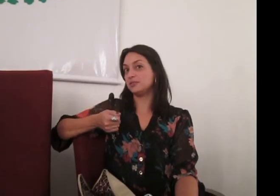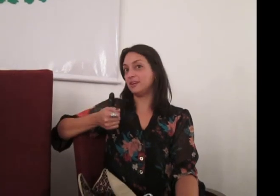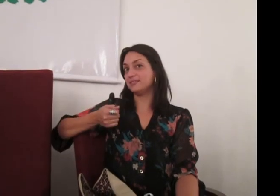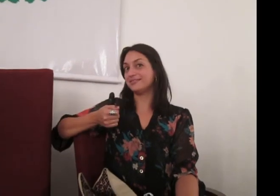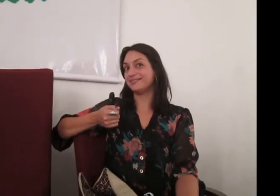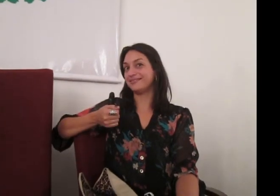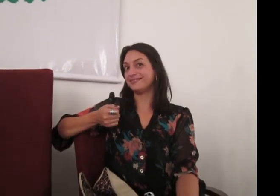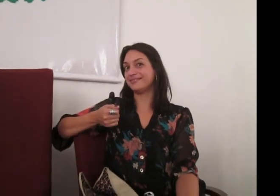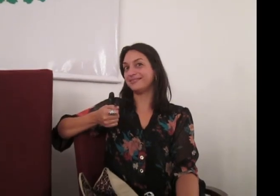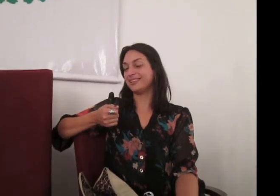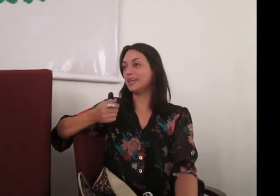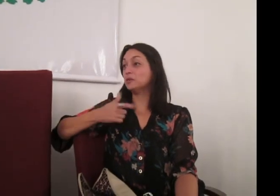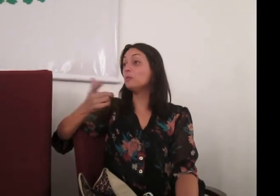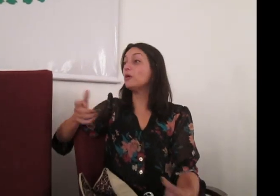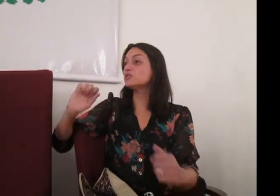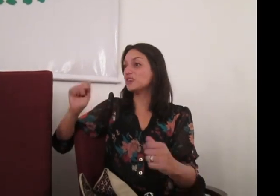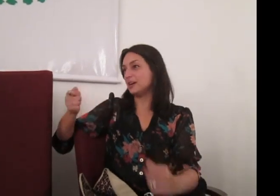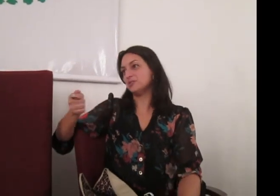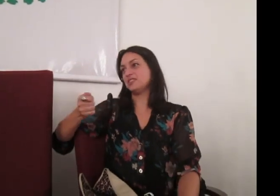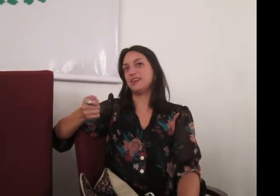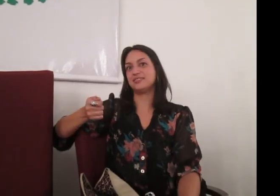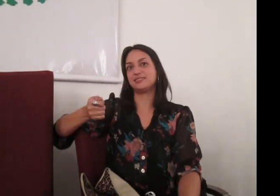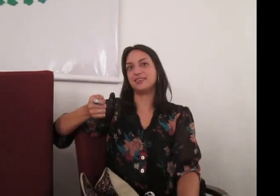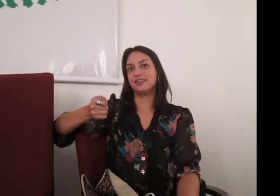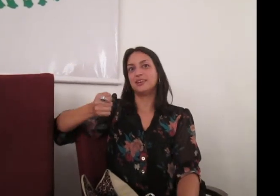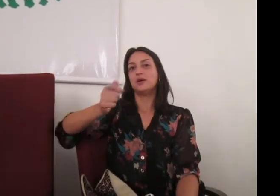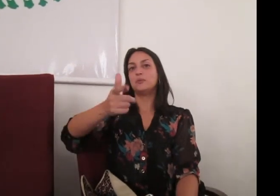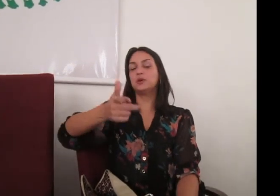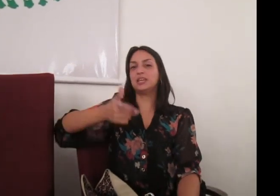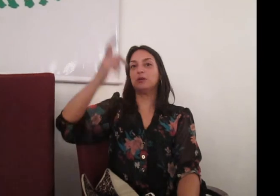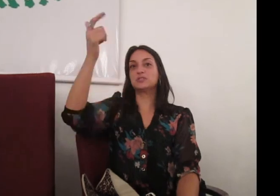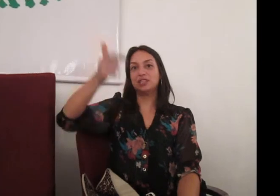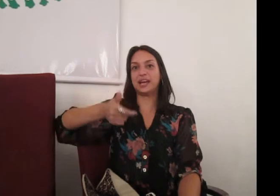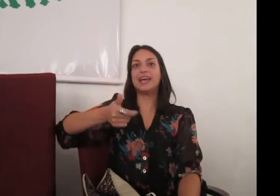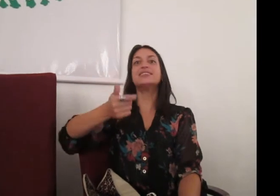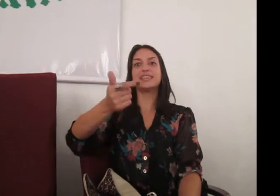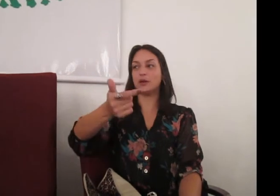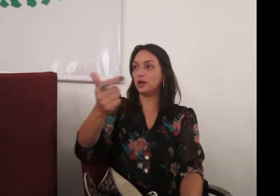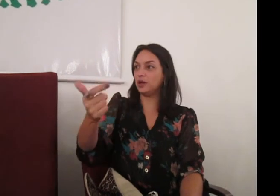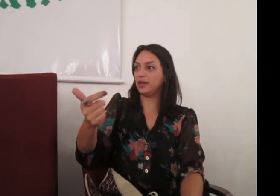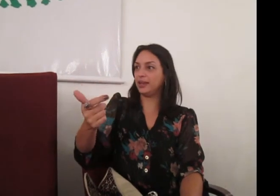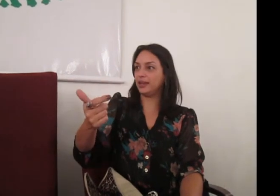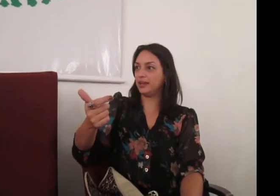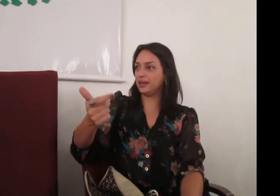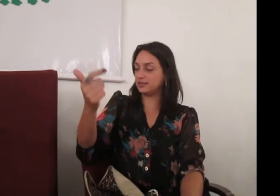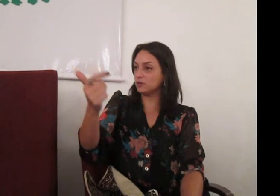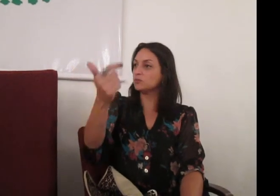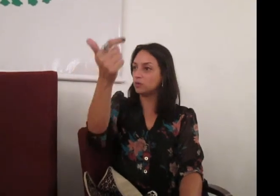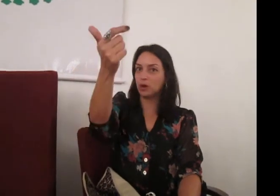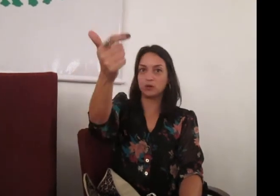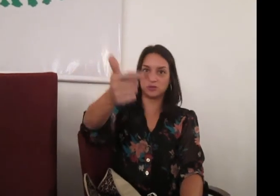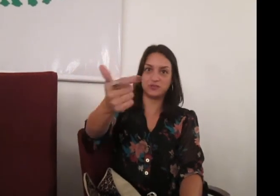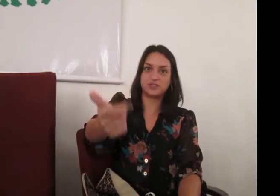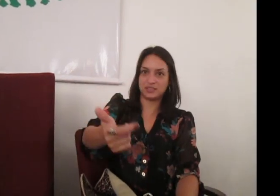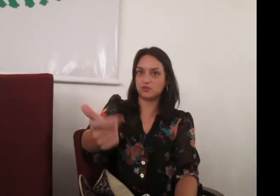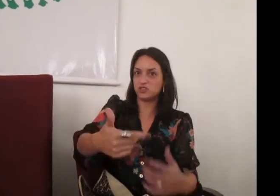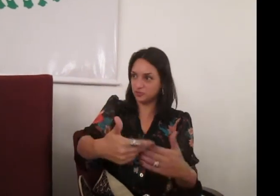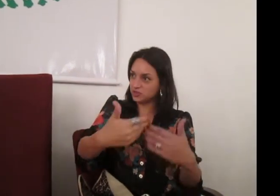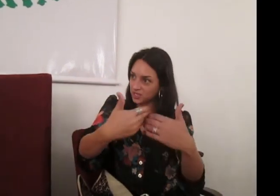os sinais. Oi? Eu não posso criar os sinais. Não, mas a ideia nossa é mobilizar todo mundo. Os deficientes auditivos